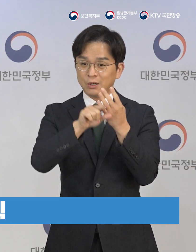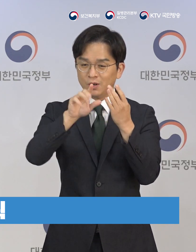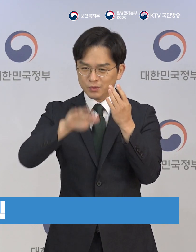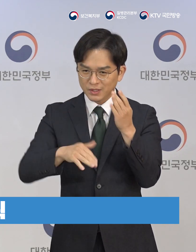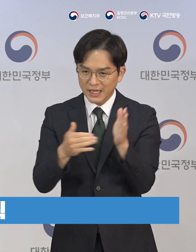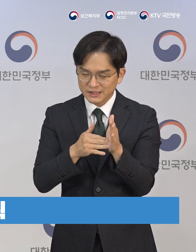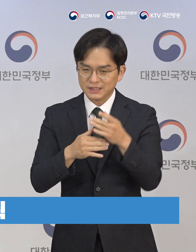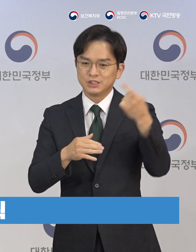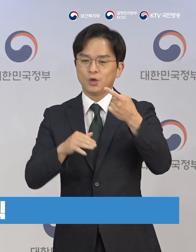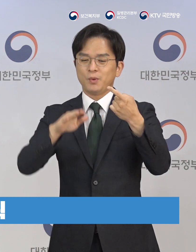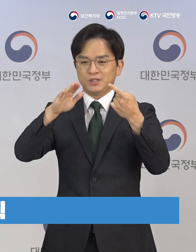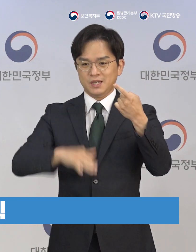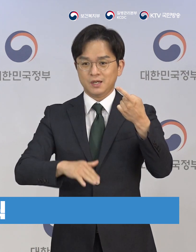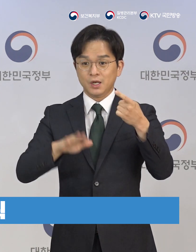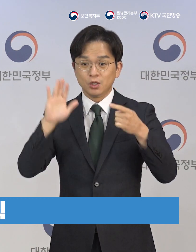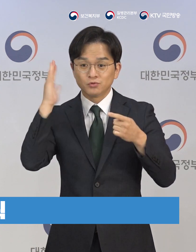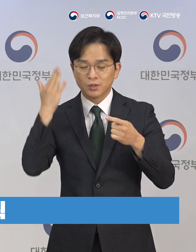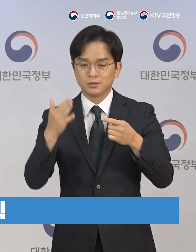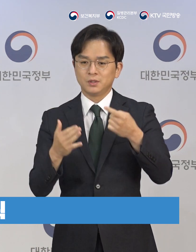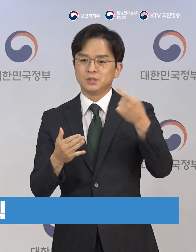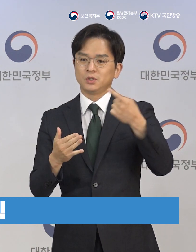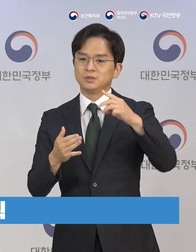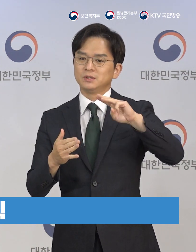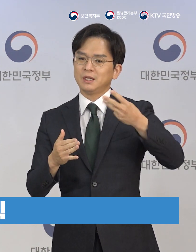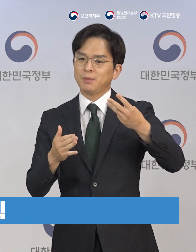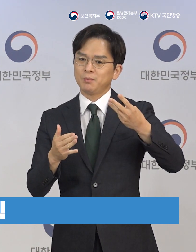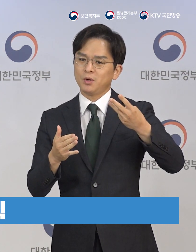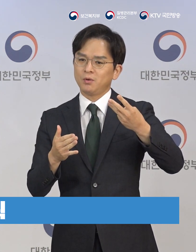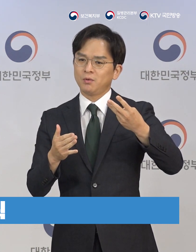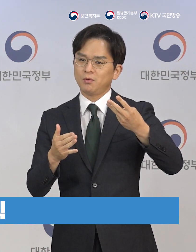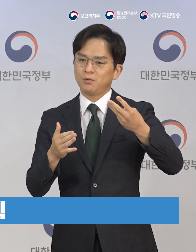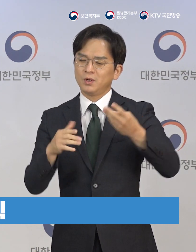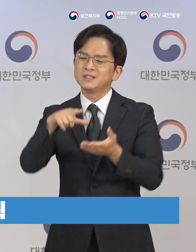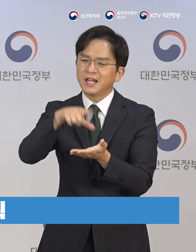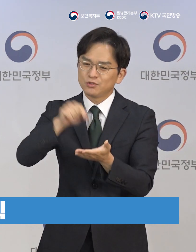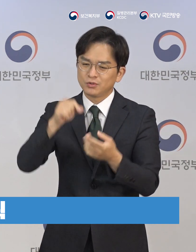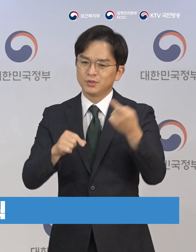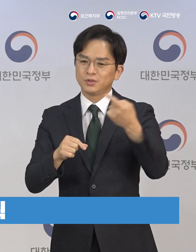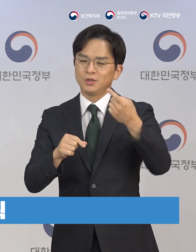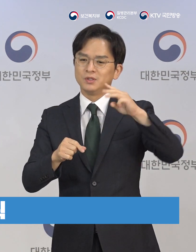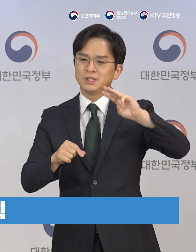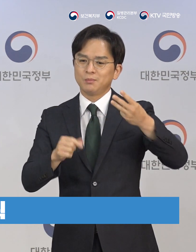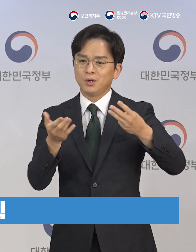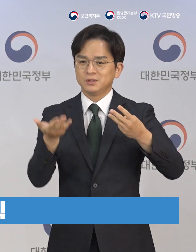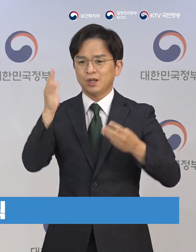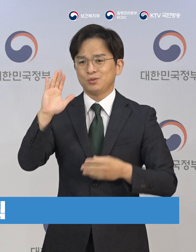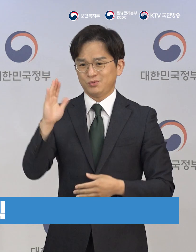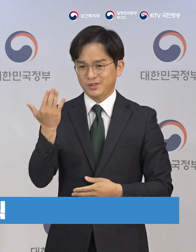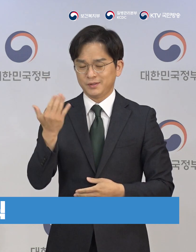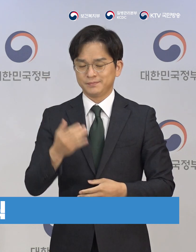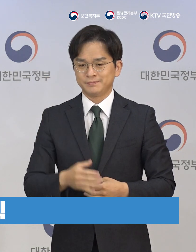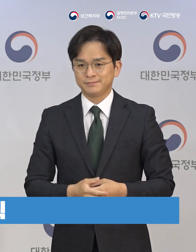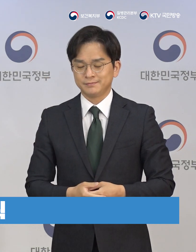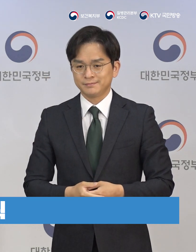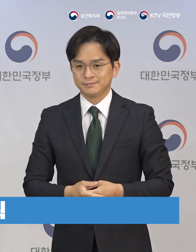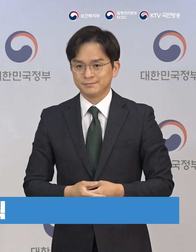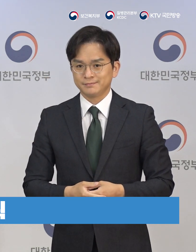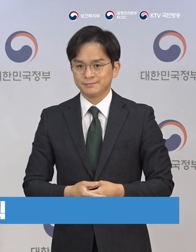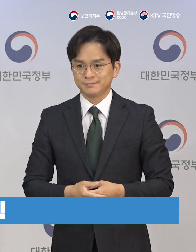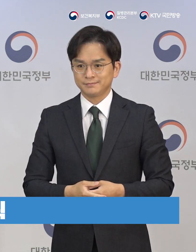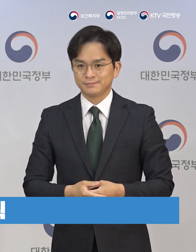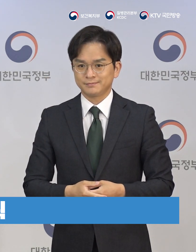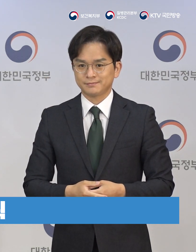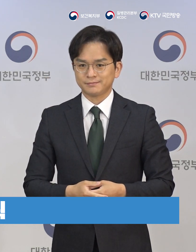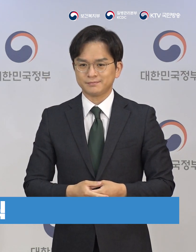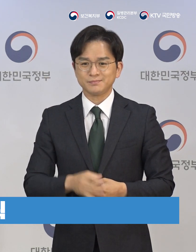감소하였으나 최근에는 1,300명대로 증가하는 추세입니다. 다수 국가들이 봉쇄조치를